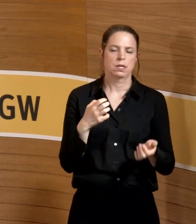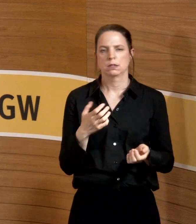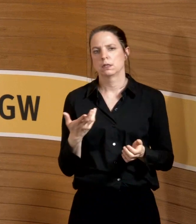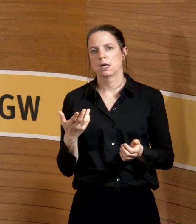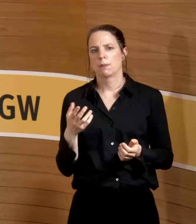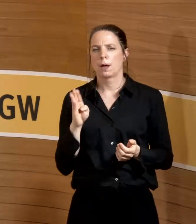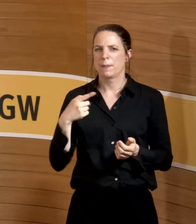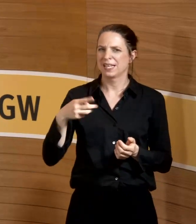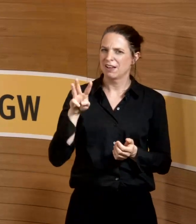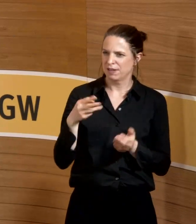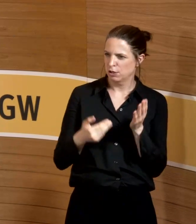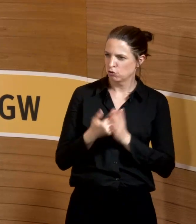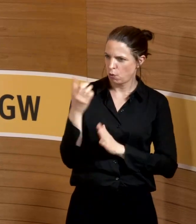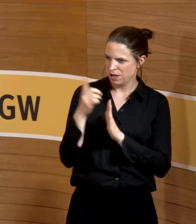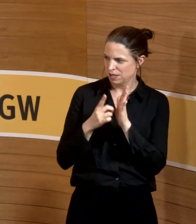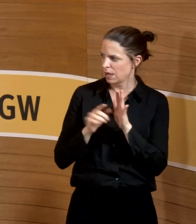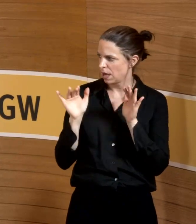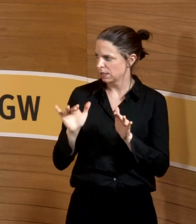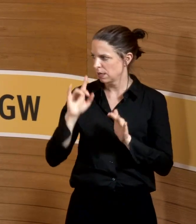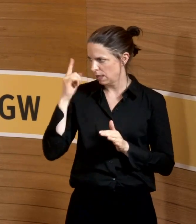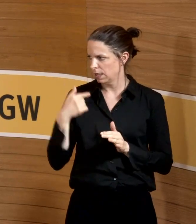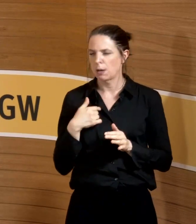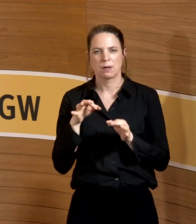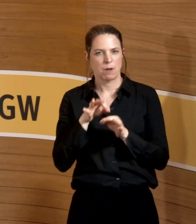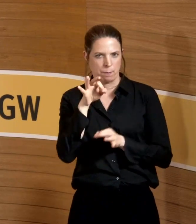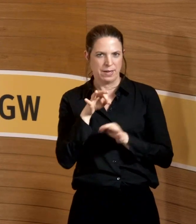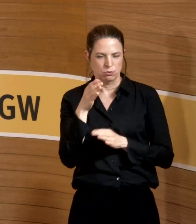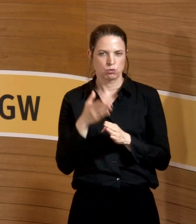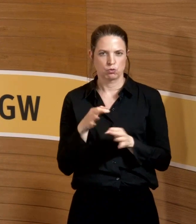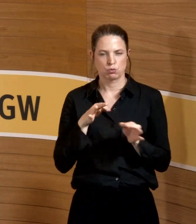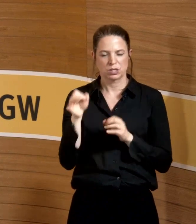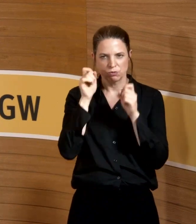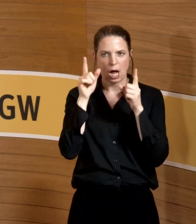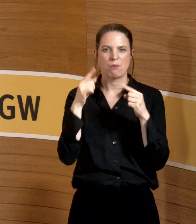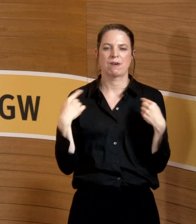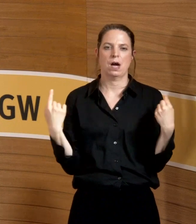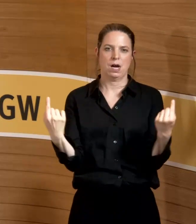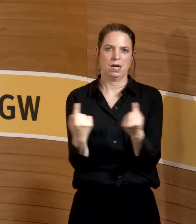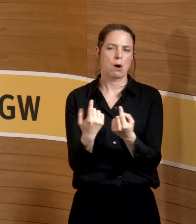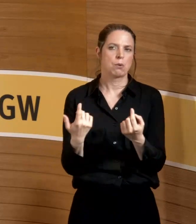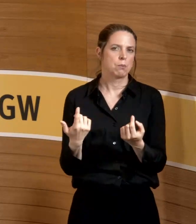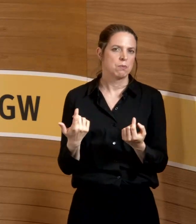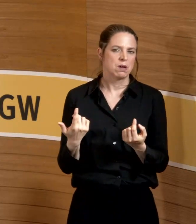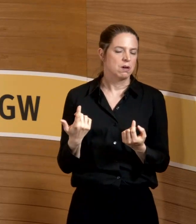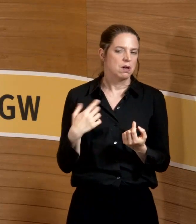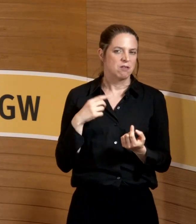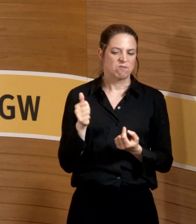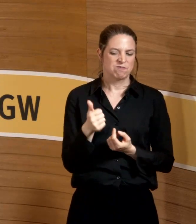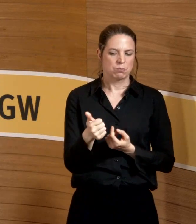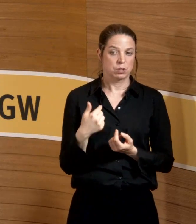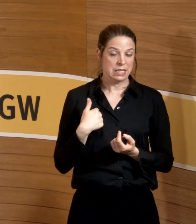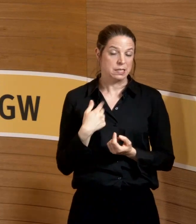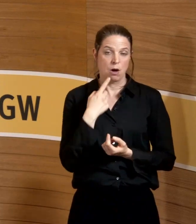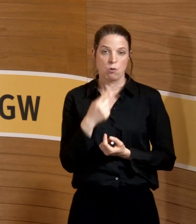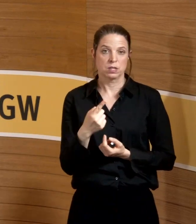aber auch von der BGV neuere Daten. Es sind Messungen gemacht worden, Aufwachräumen. Und dass das gar nicht so ist, wie bislang auch von mir